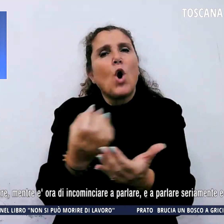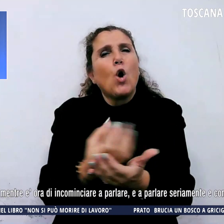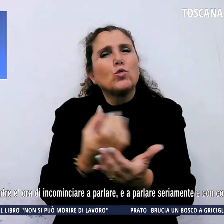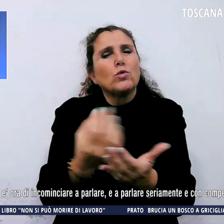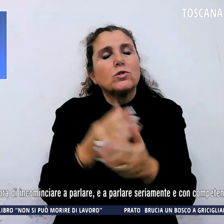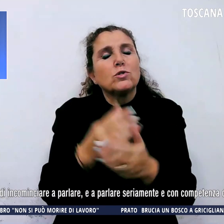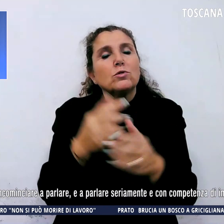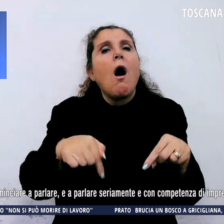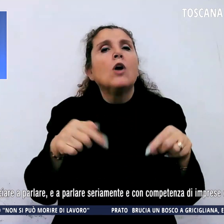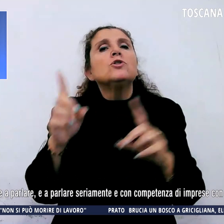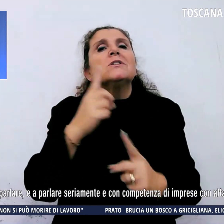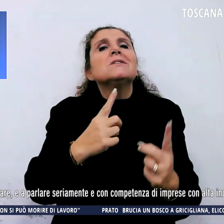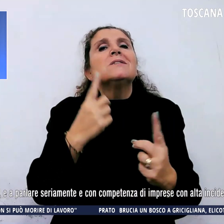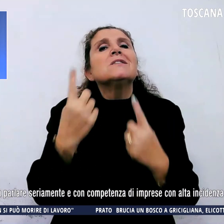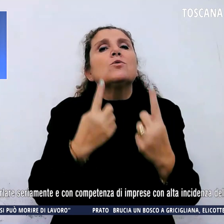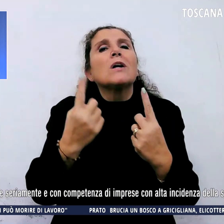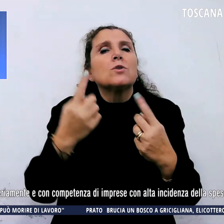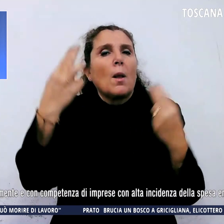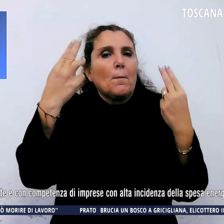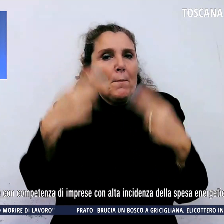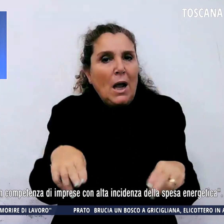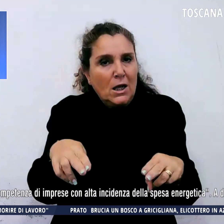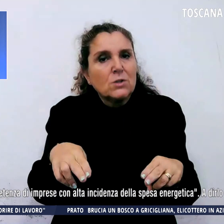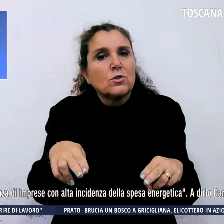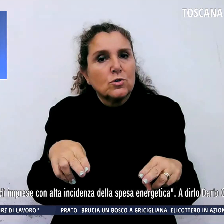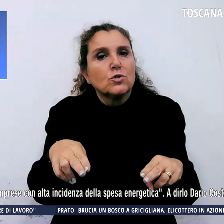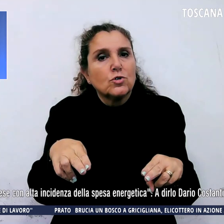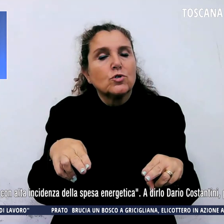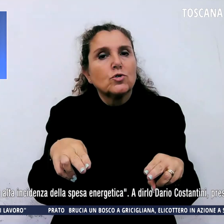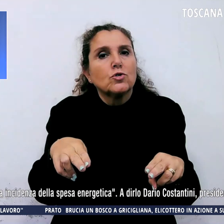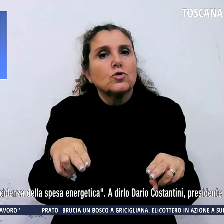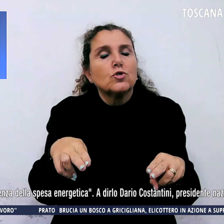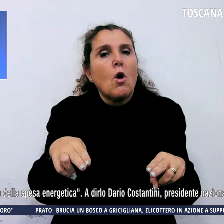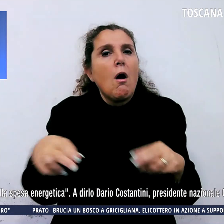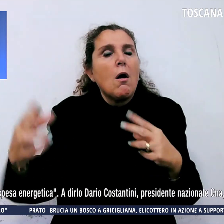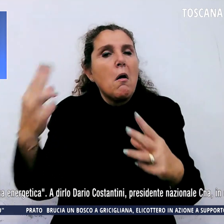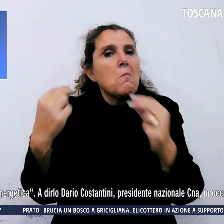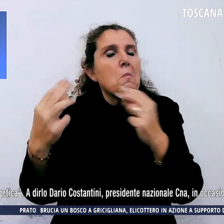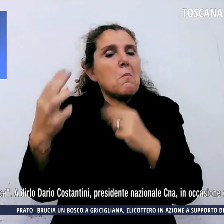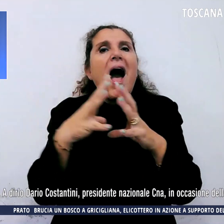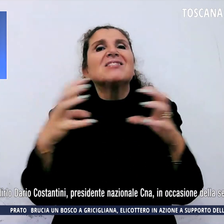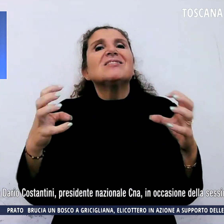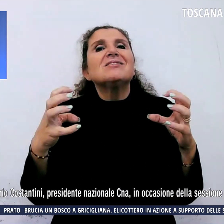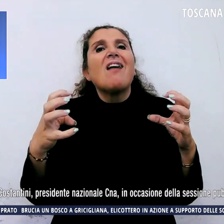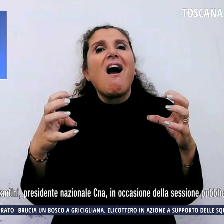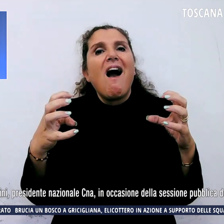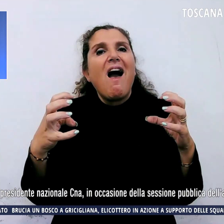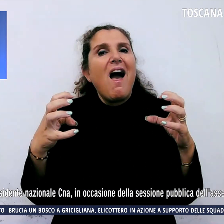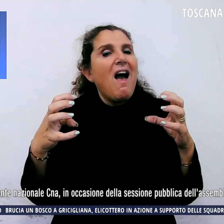Oggi la situazione è addirittura peggiorata. Continuo a sentir parlare di aziende energivore mentre è